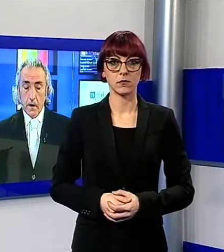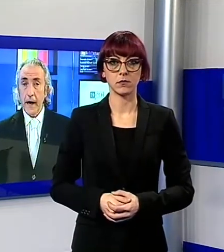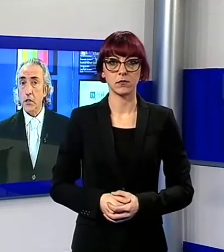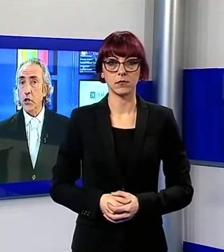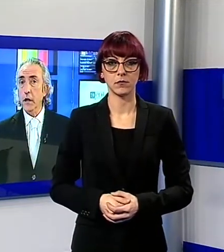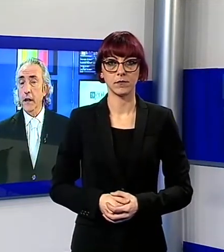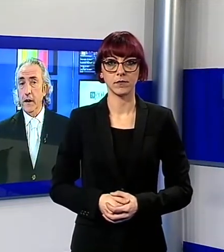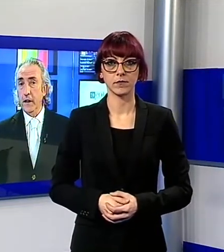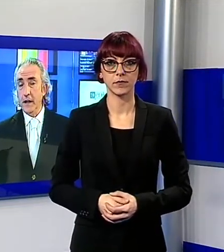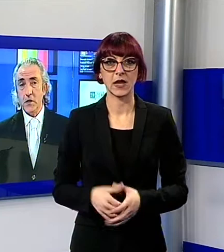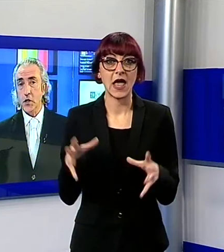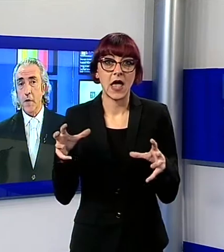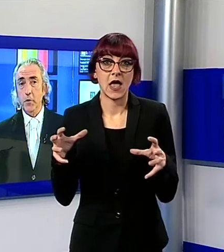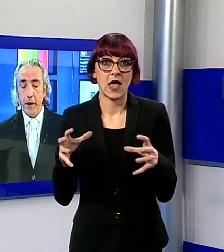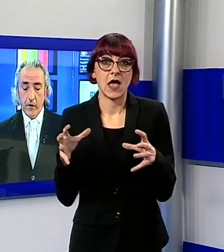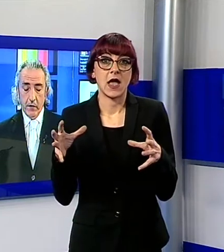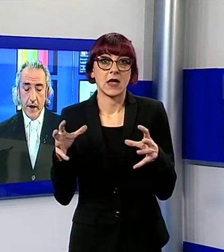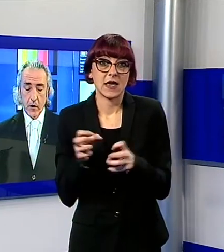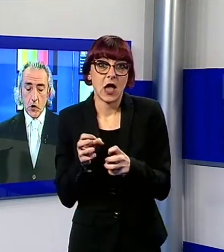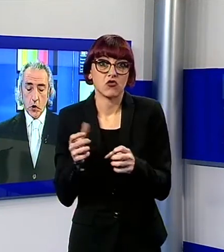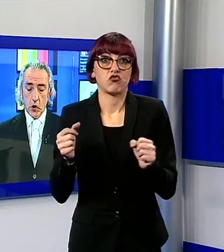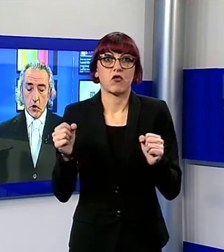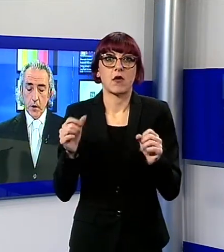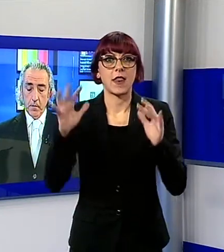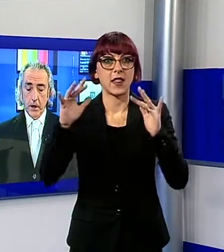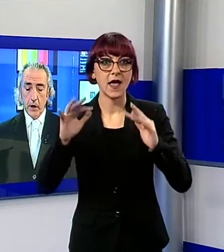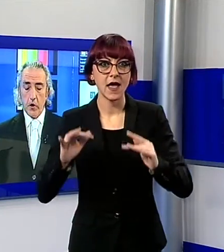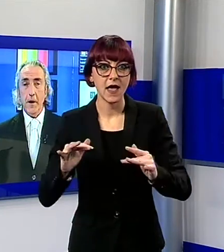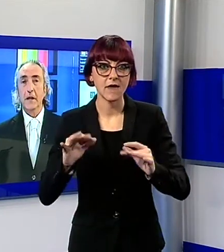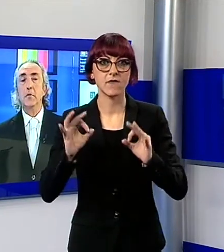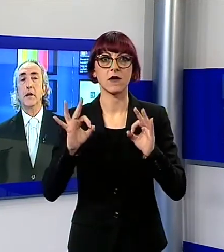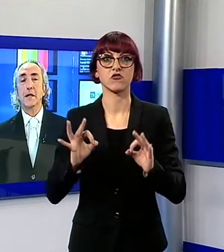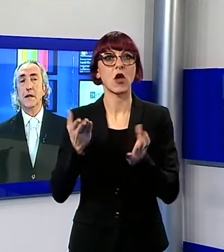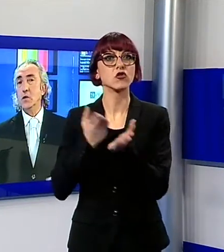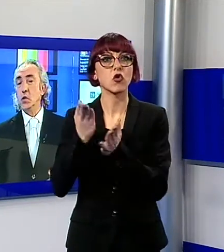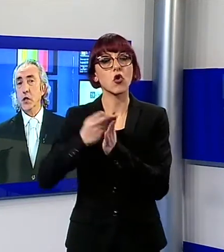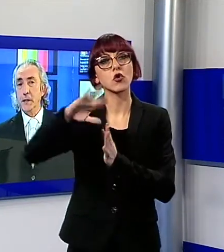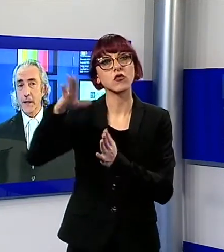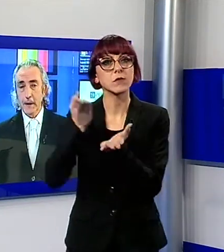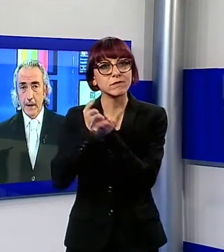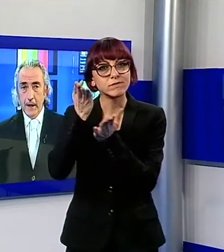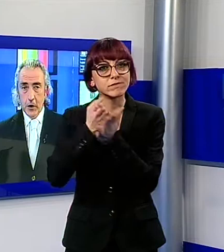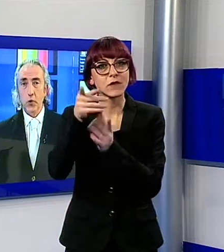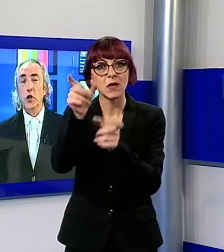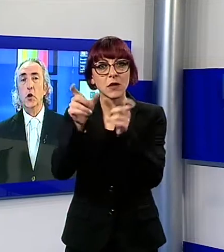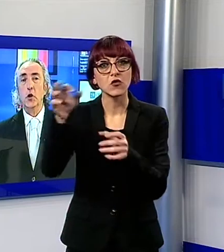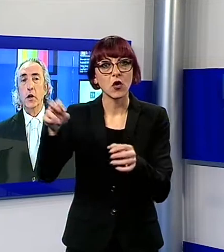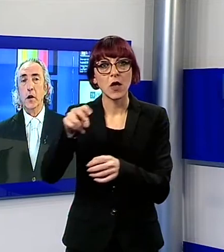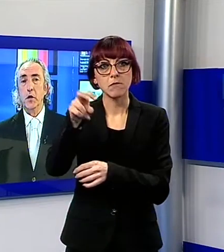Ghiaccio e neve, del resto siamo in pieno inverno, il soccorso alpino raccomanda prudenza agli escursionisti e a tutti coloro che in questo